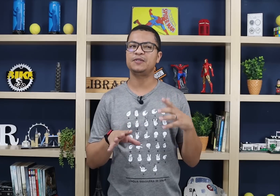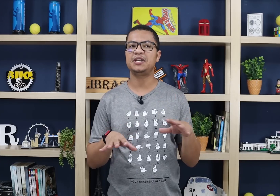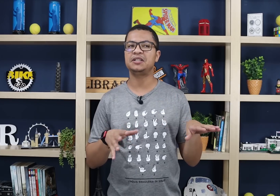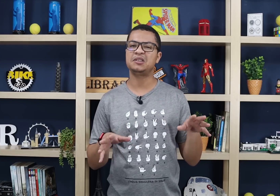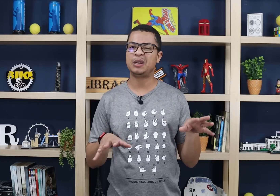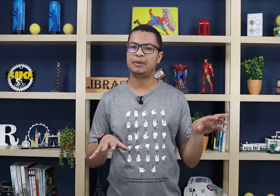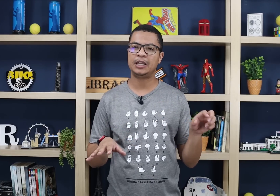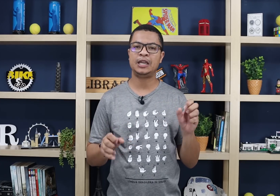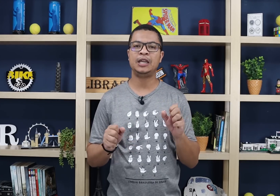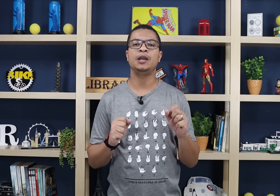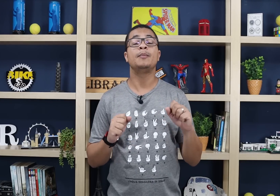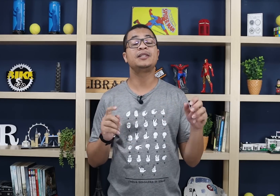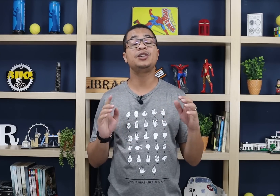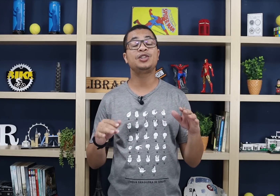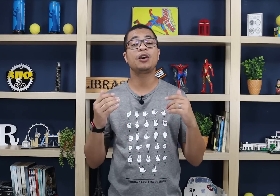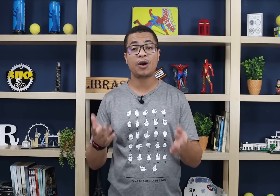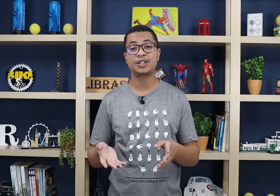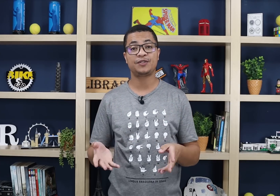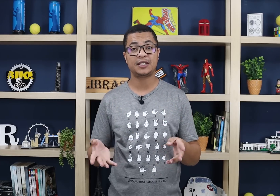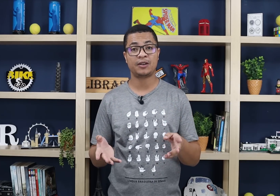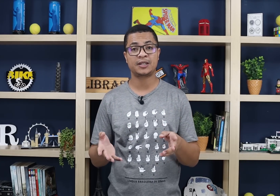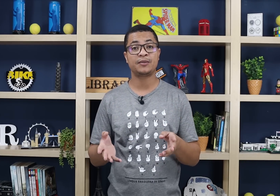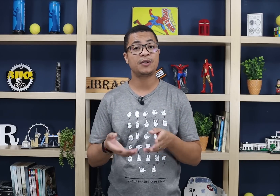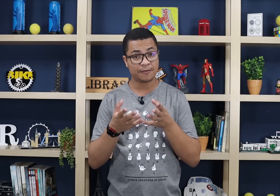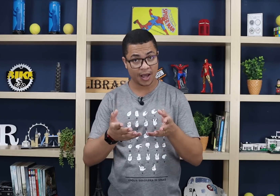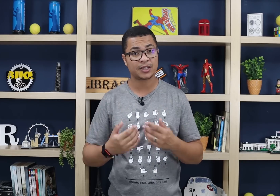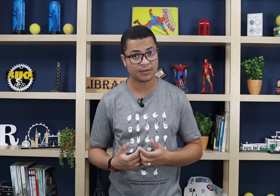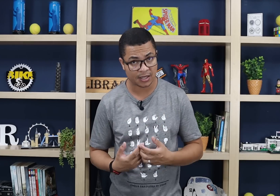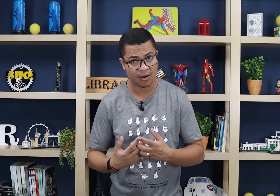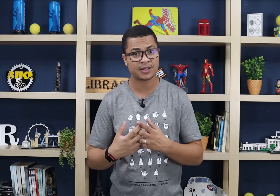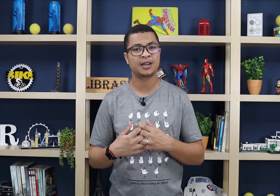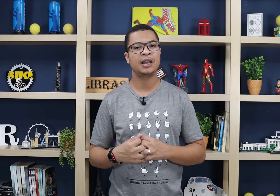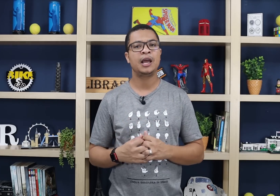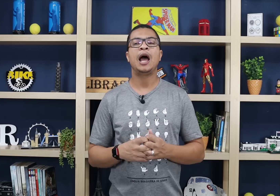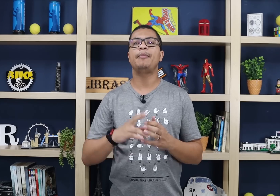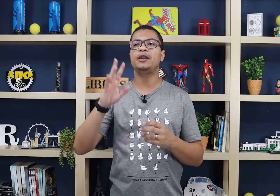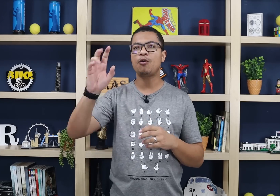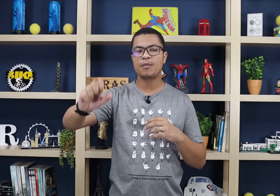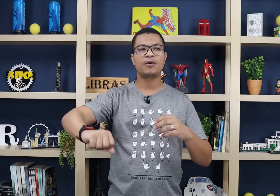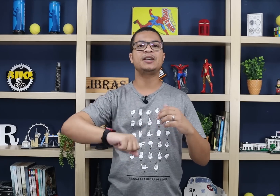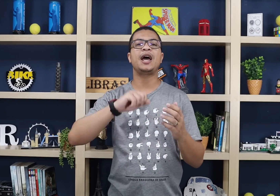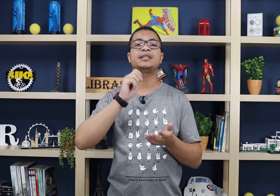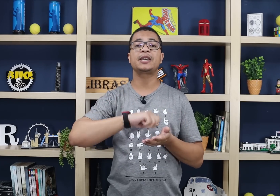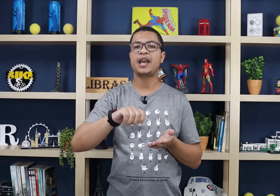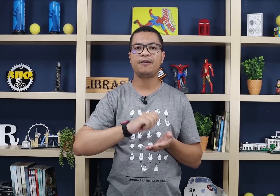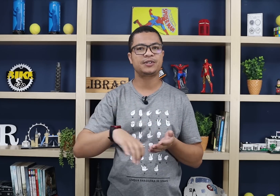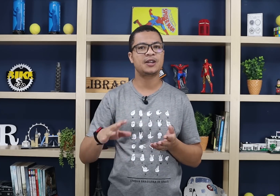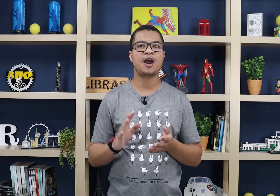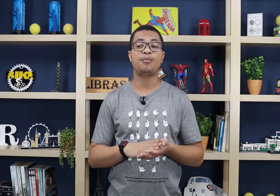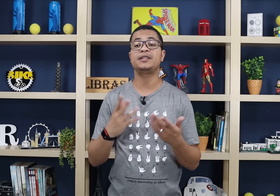vezes, não me adaptei, mas tem gente que gosta de fazer anotação. Então faça se você gosta. Aprendeu alguma coisa lá? Escreve o sinal. Por